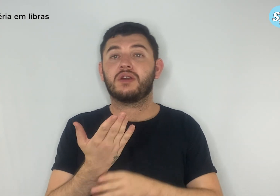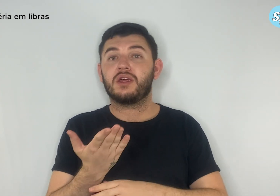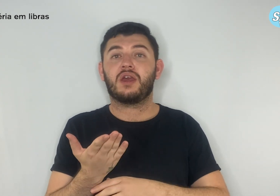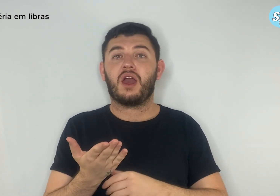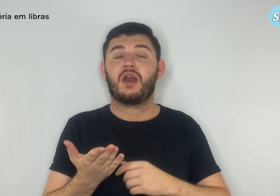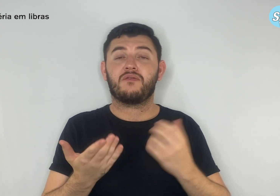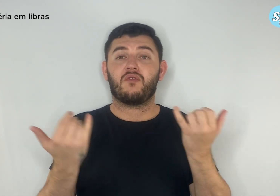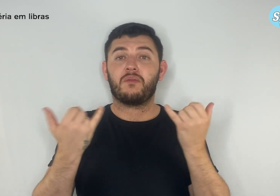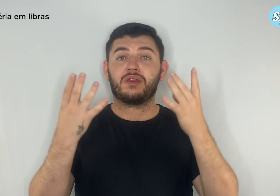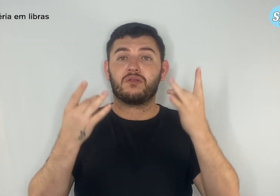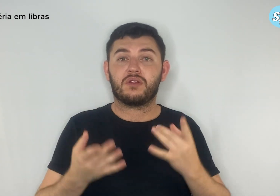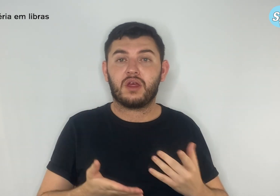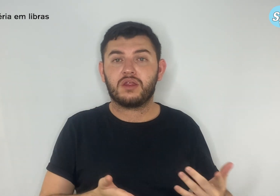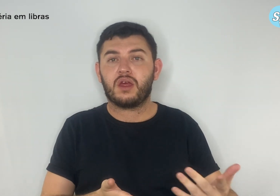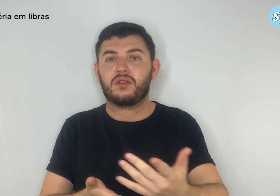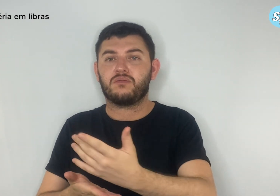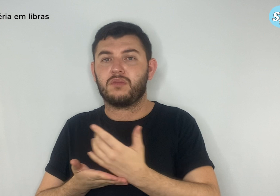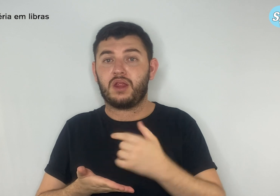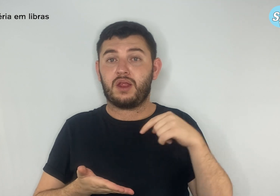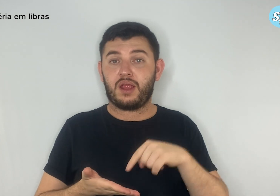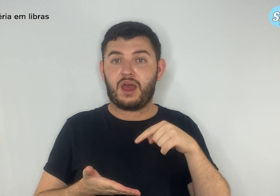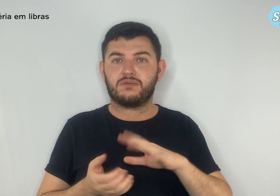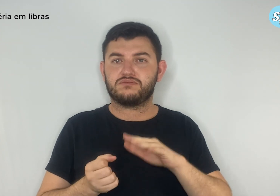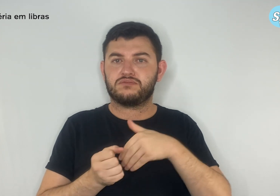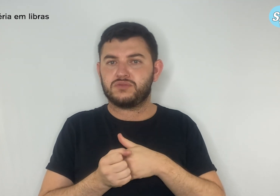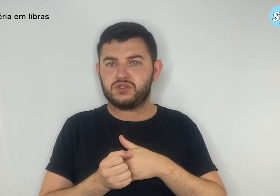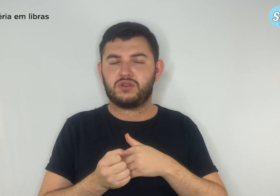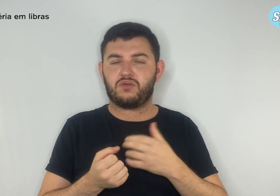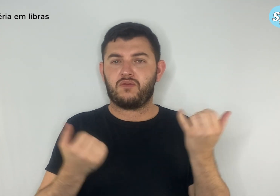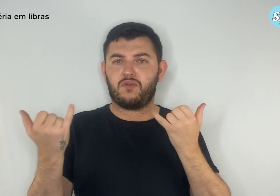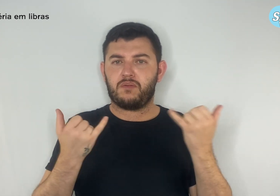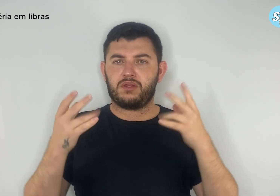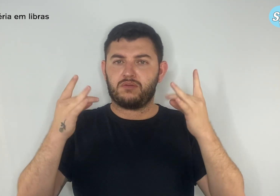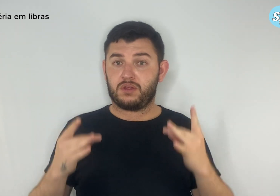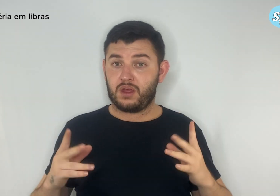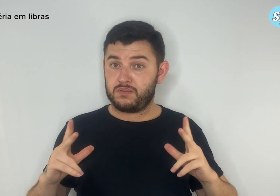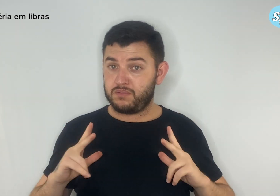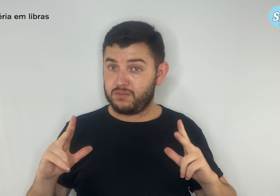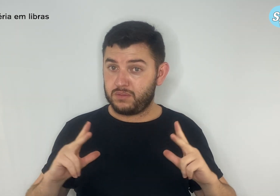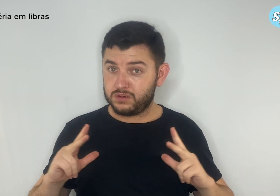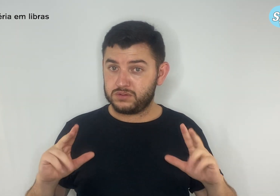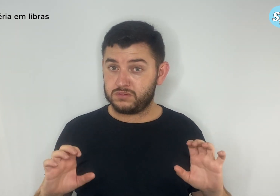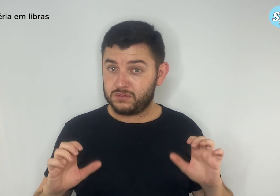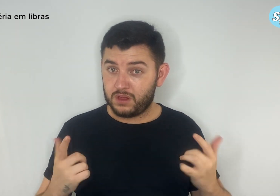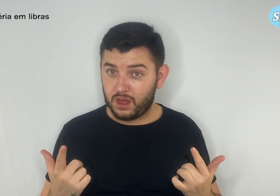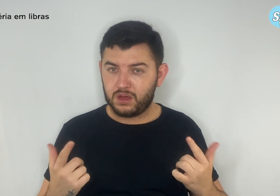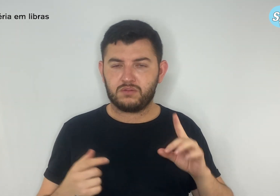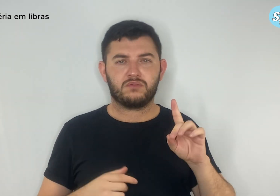com todo sigilo quanto aos dados individuais, claro. Esses dados alimentarão